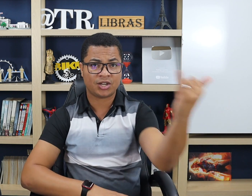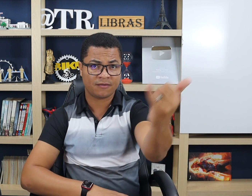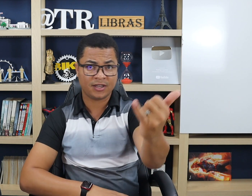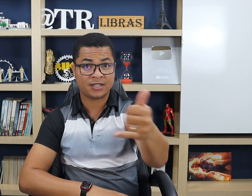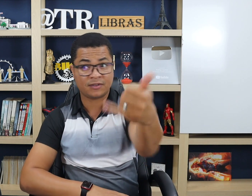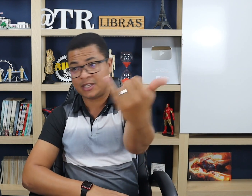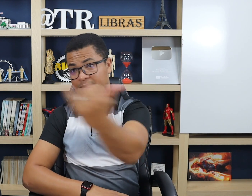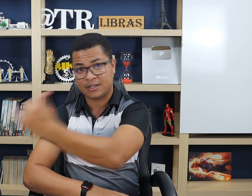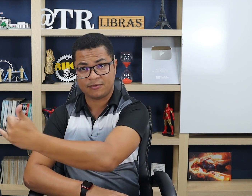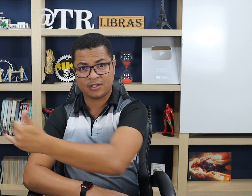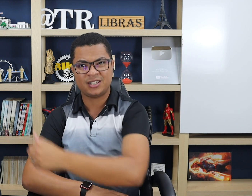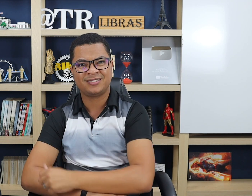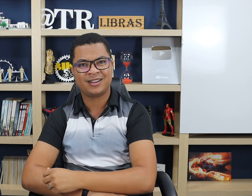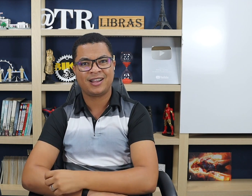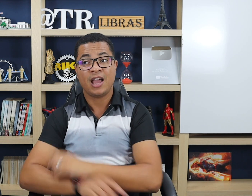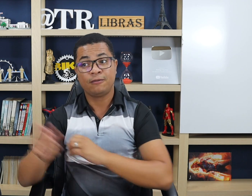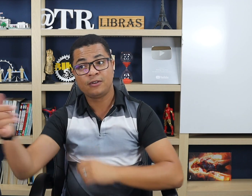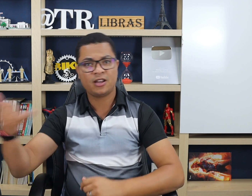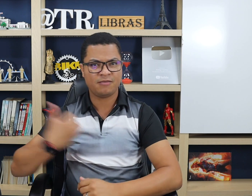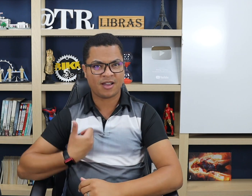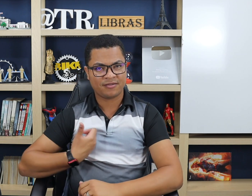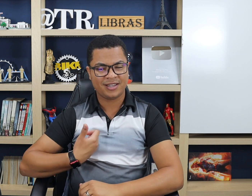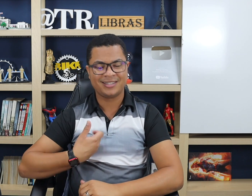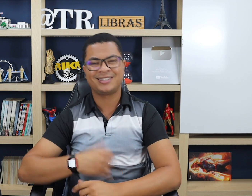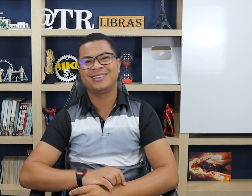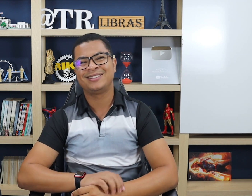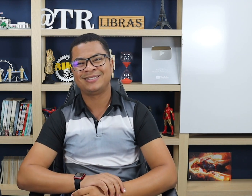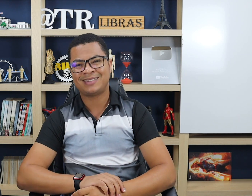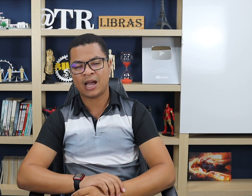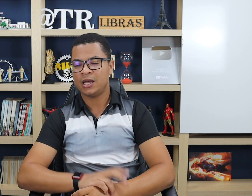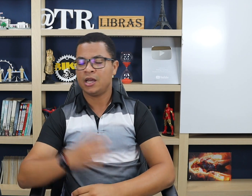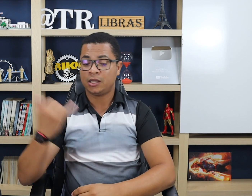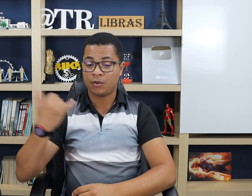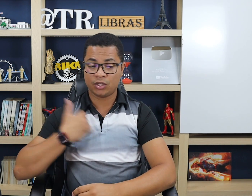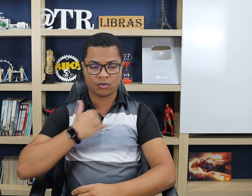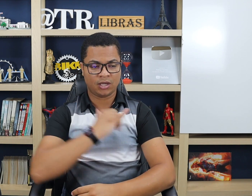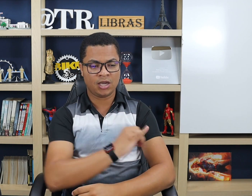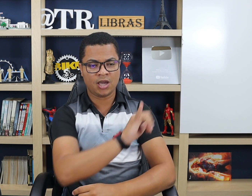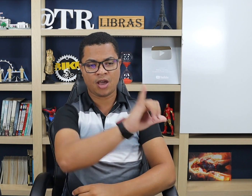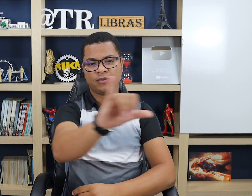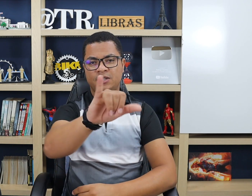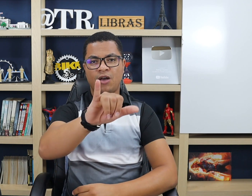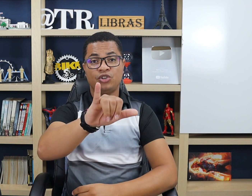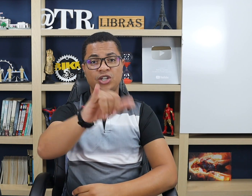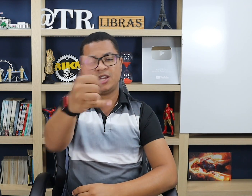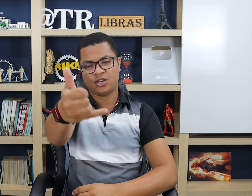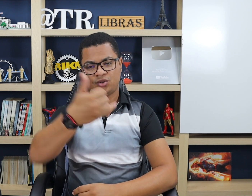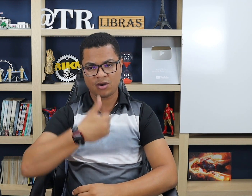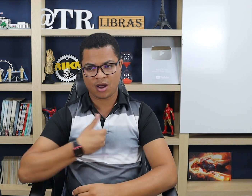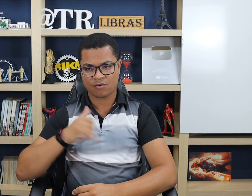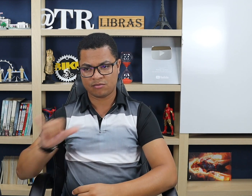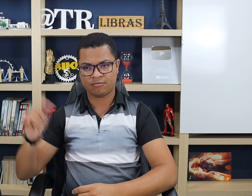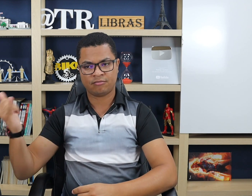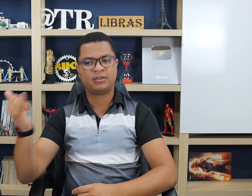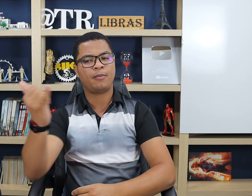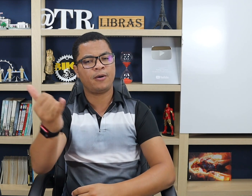te avisa, você avisa fulano. Fulano me avisa, tá? Então, isso aqui é um sinal direcional, tá bom?